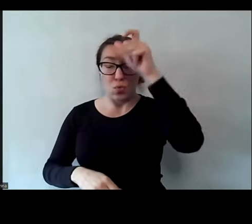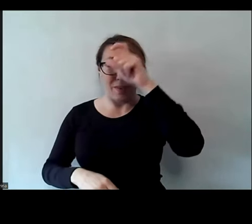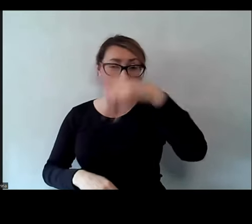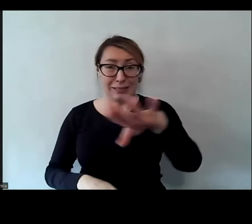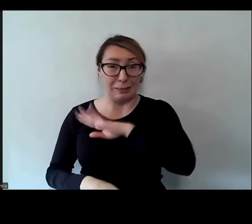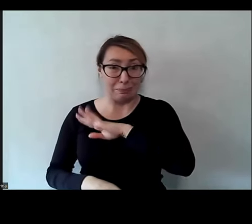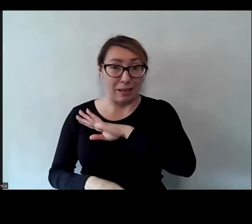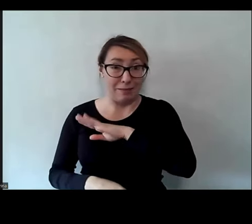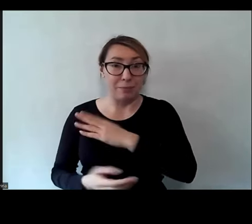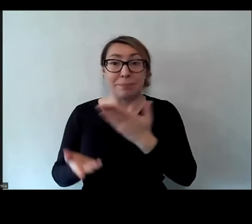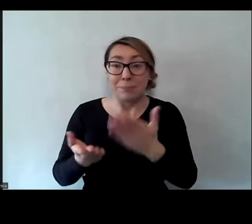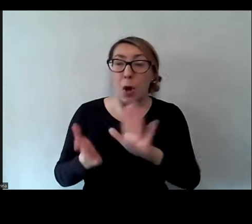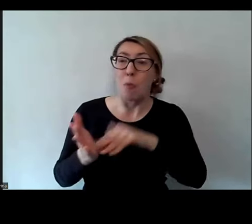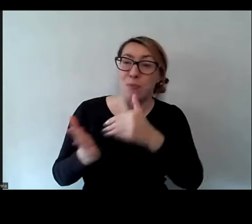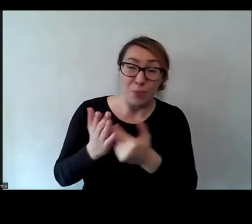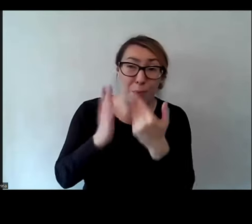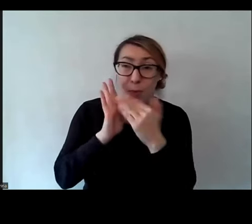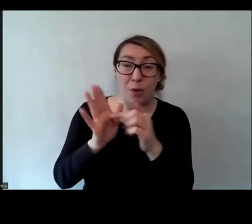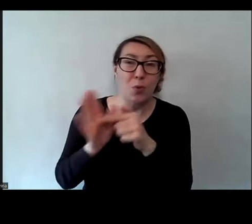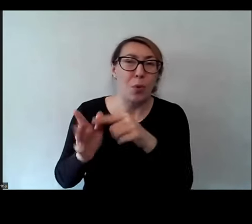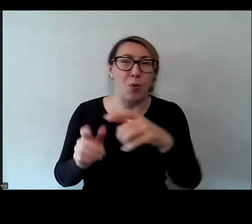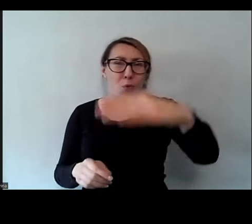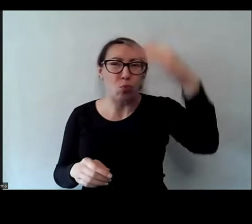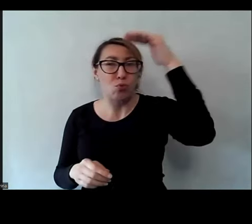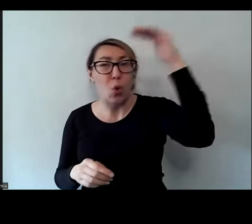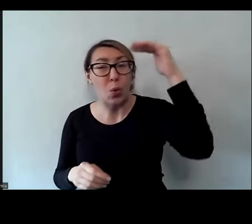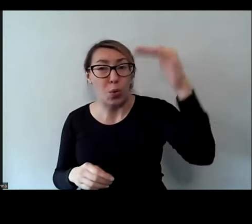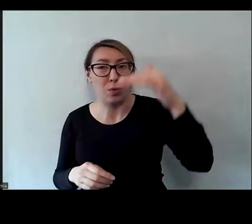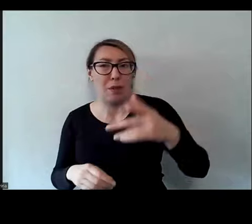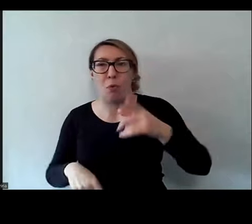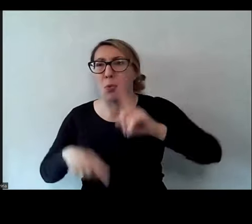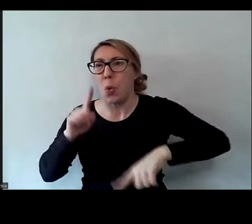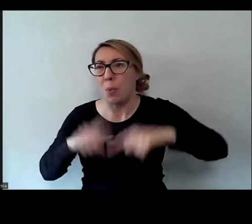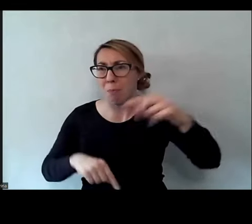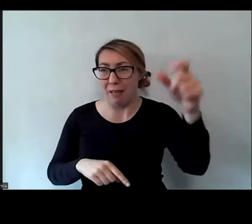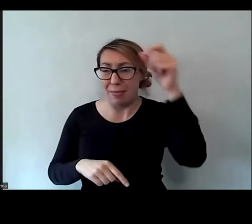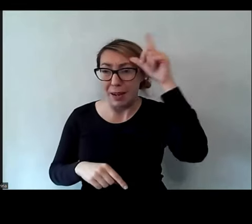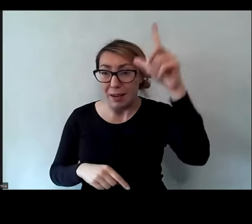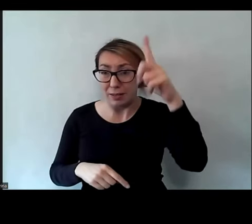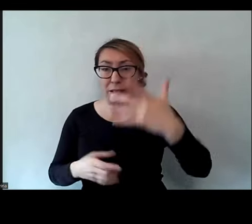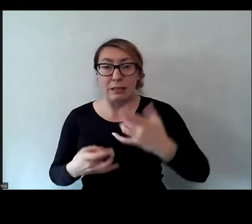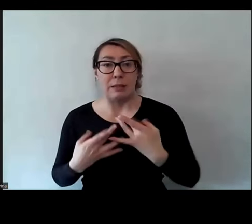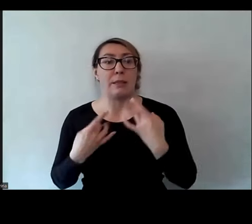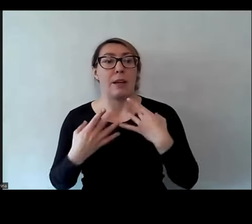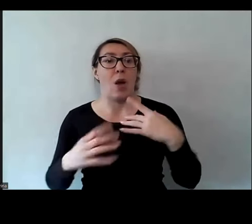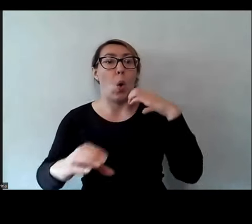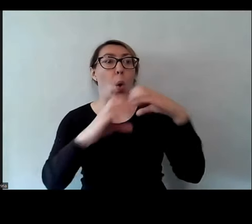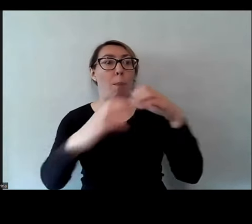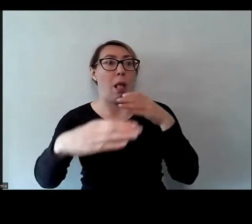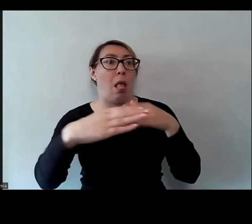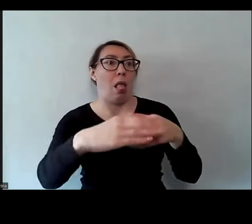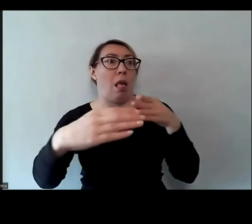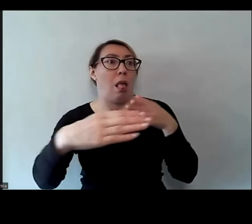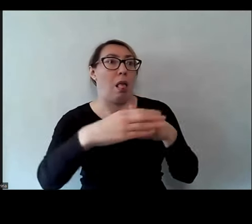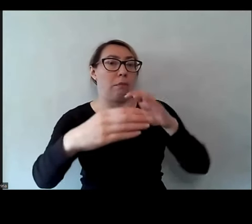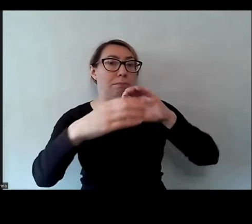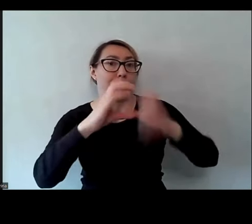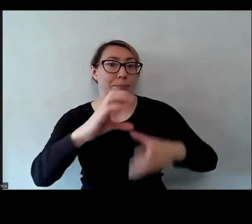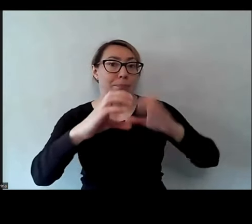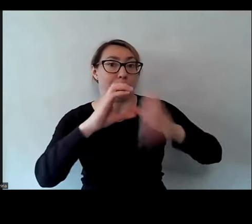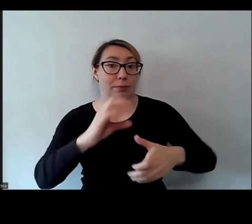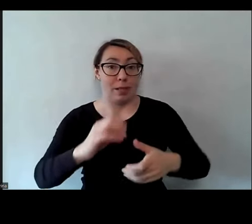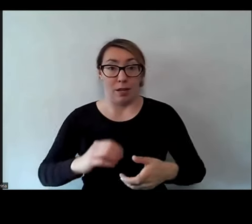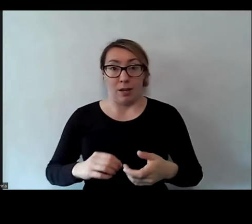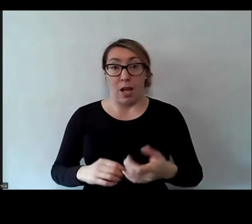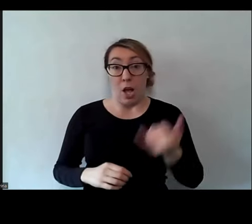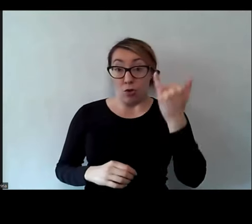intelektualnej, wykształcona, schlustrowana brakiem komunikacji. Dziecko nie będzie rzucało krzesłami, jak